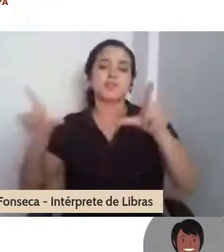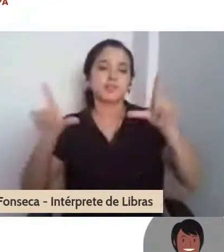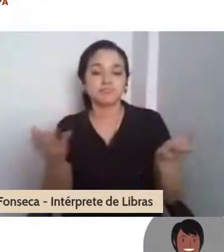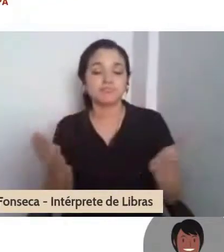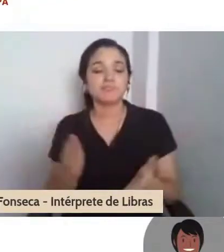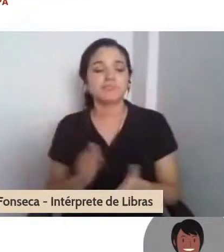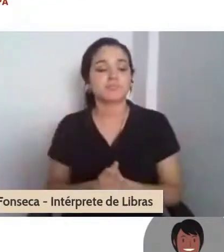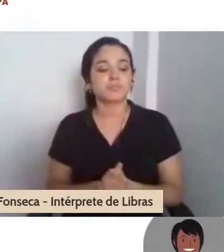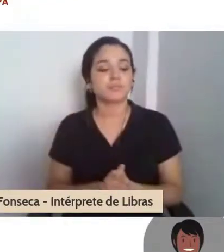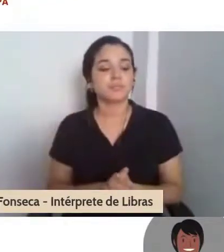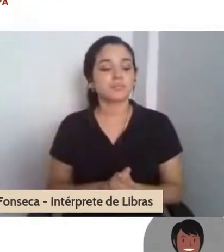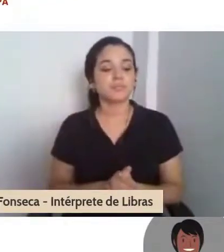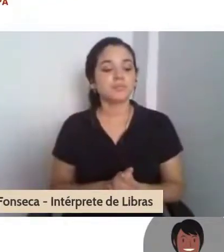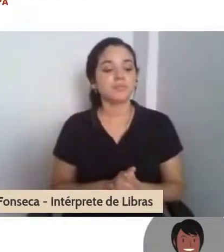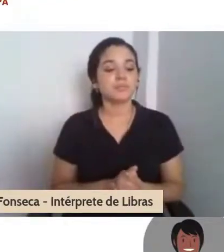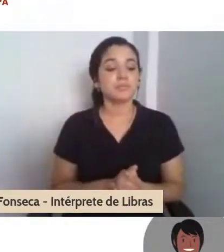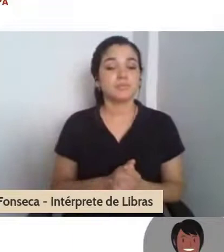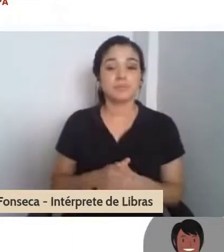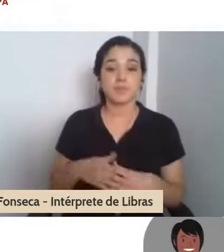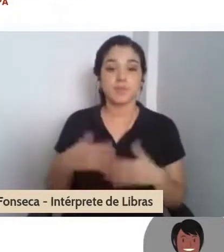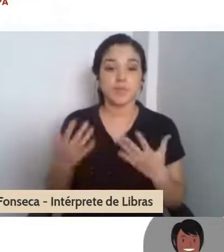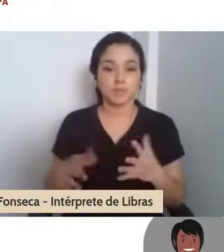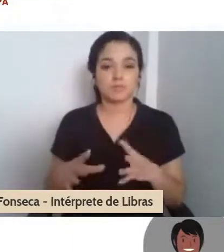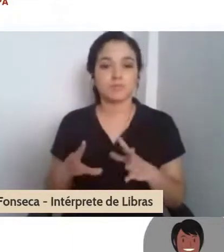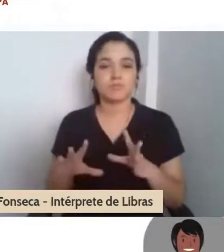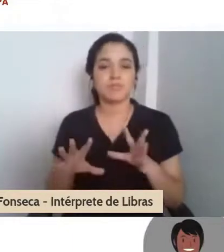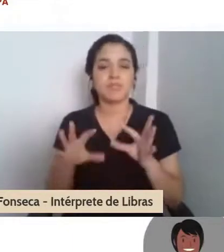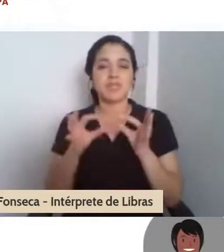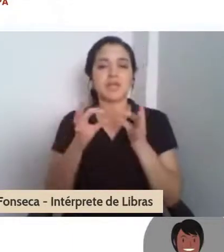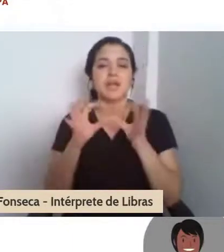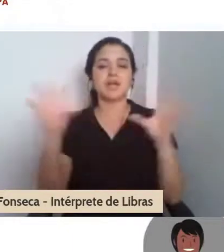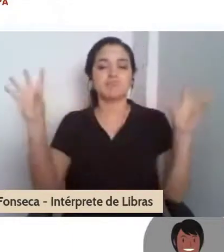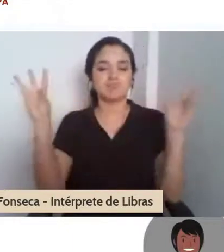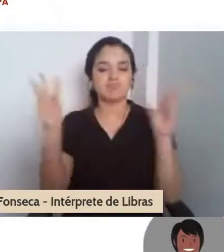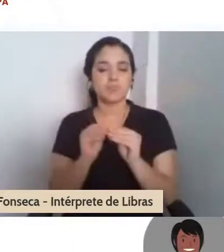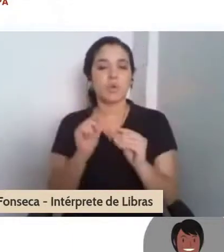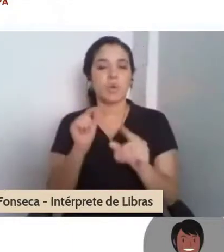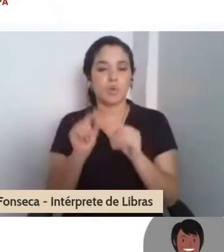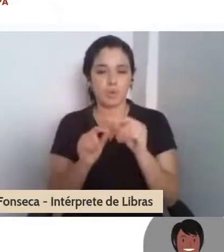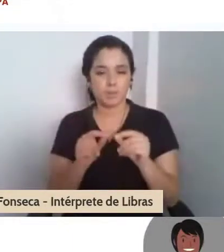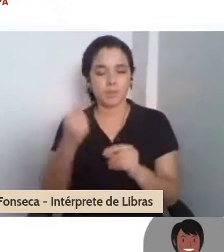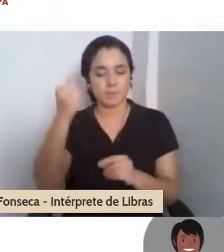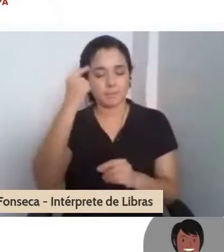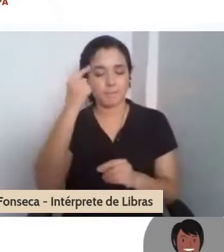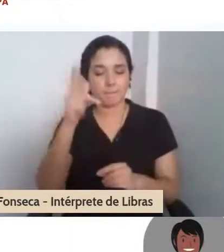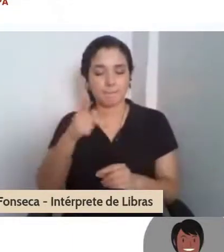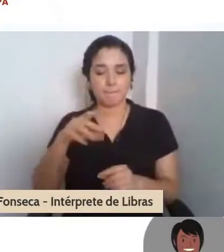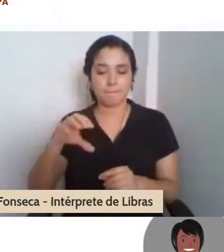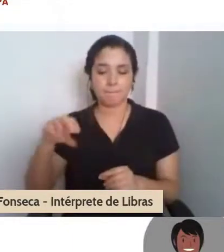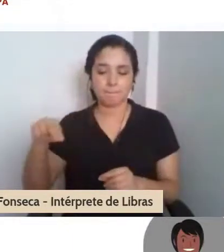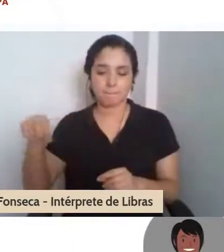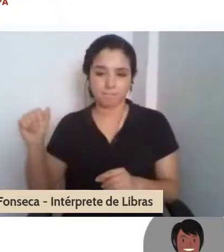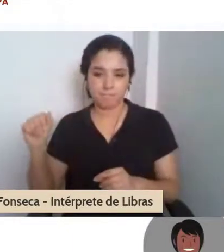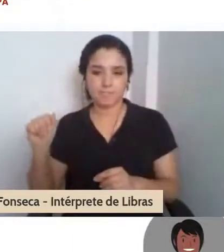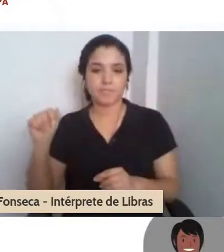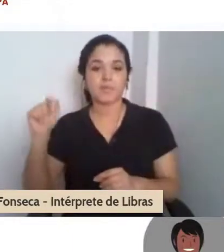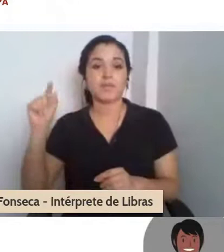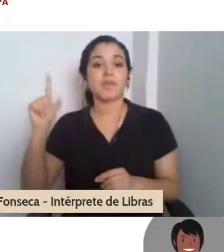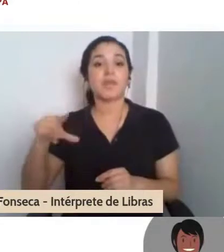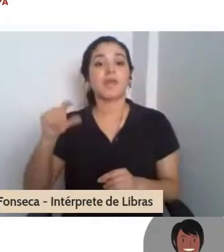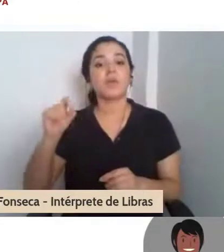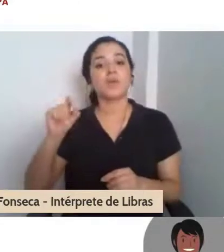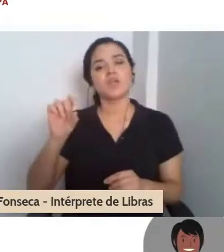Então, em síntese, nós acreditamos que o PCNA é muito mais do que cursos de